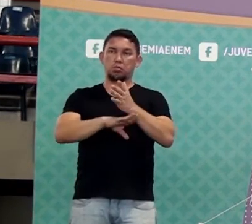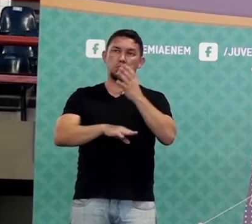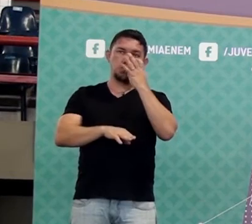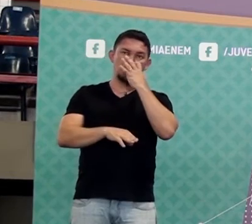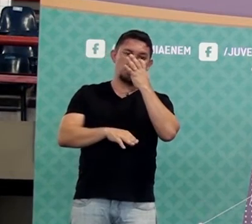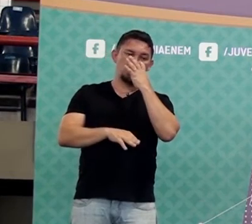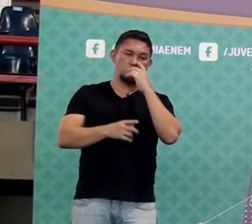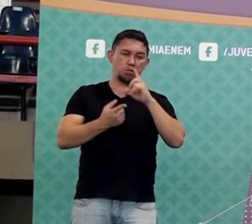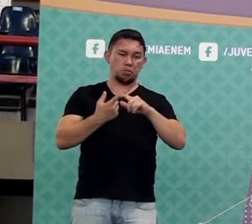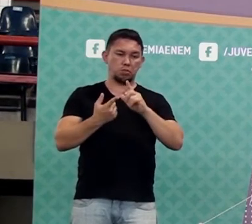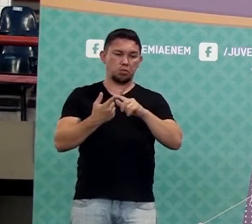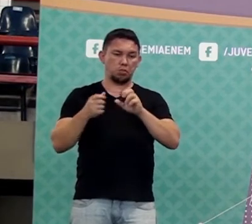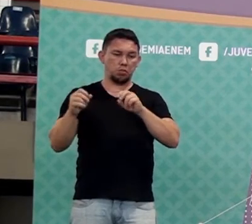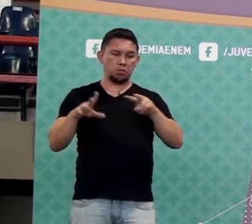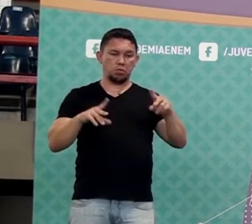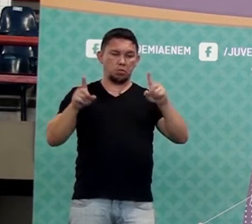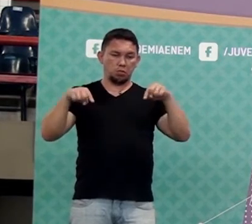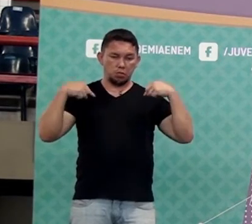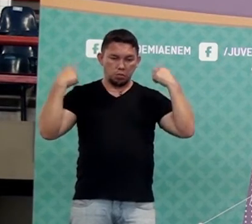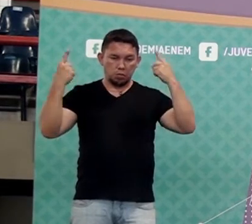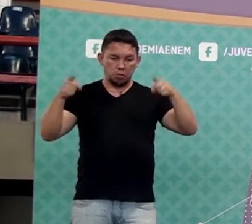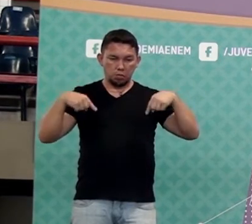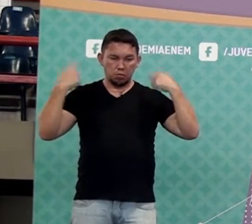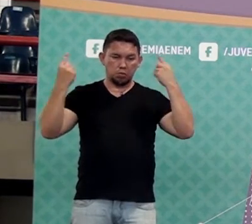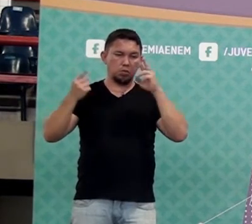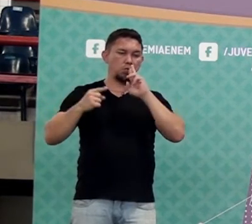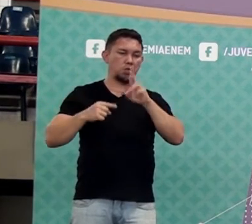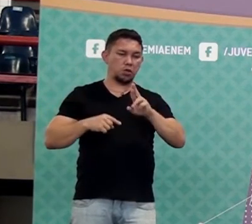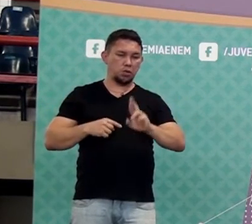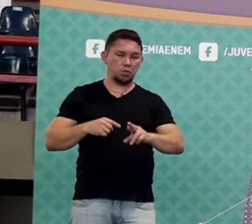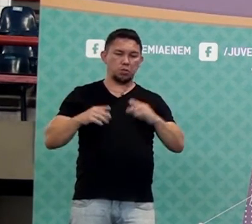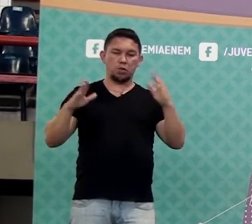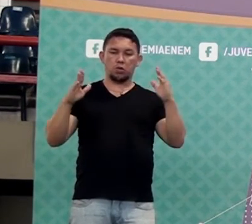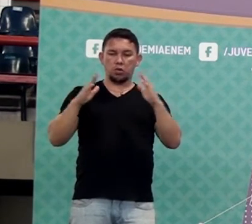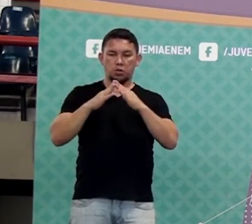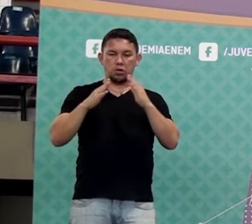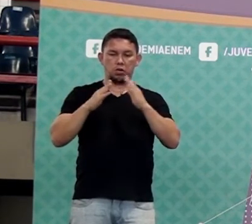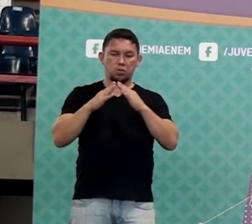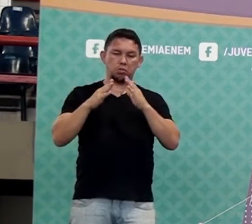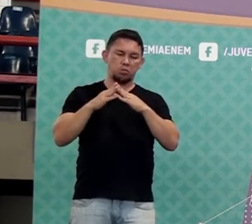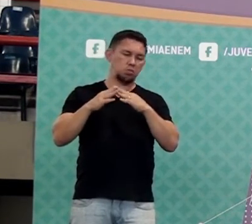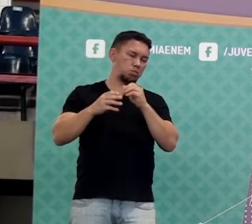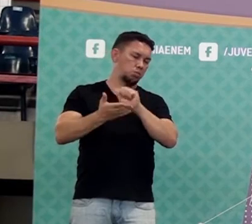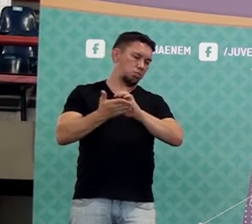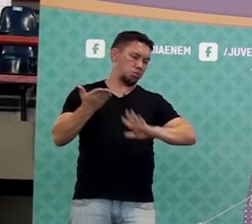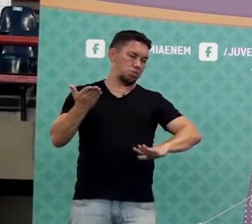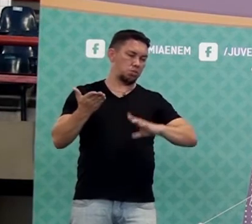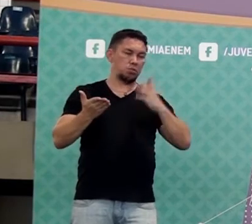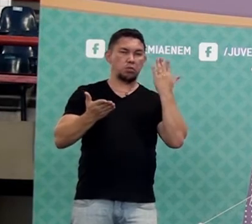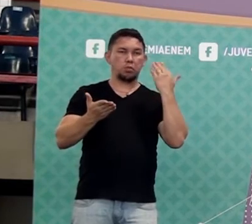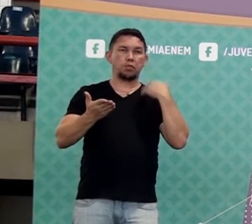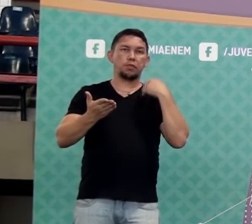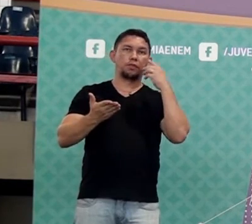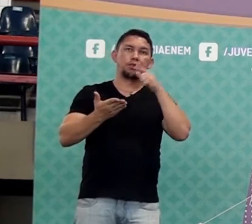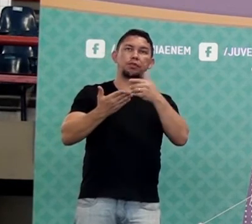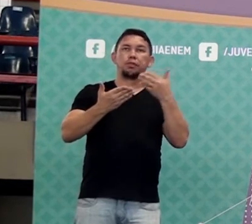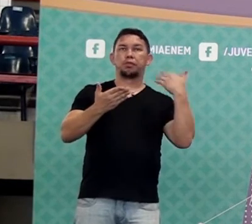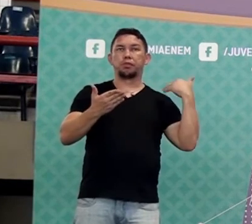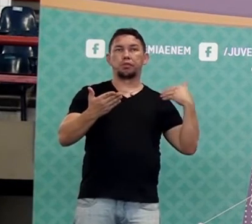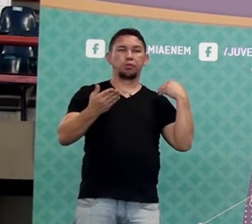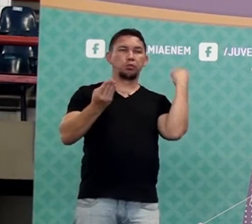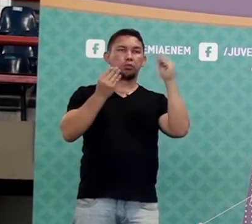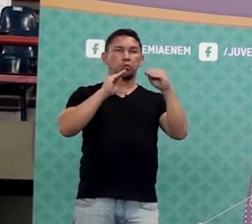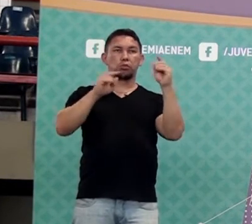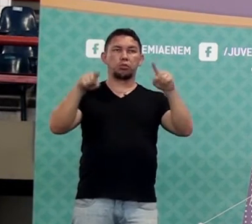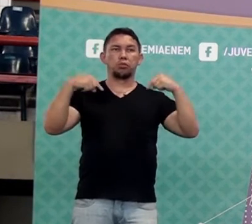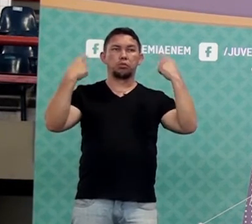Eu vou também essa semana atualizar as soluções das questões de casa. Todas as aulas que já tiveram, as últimas aulas ainda não